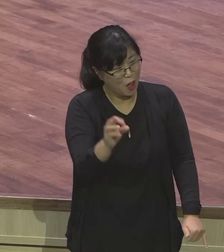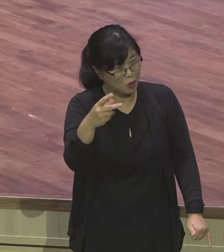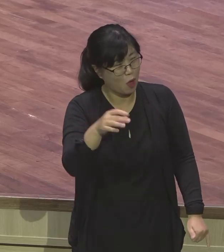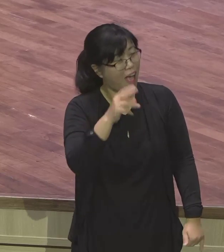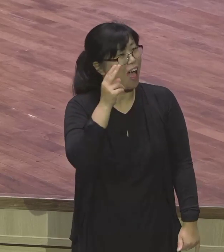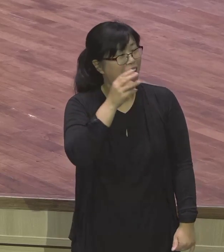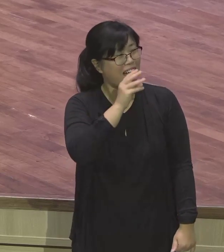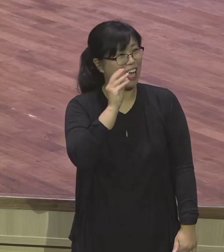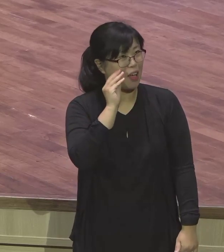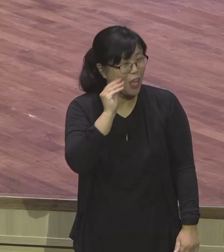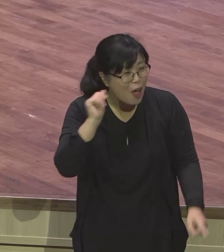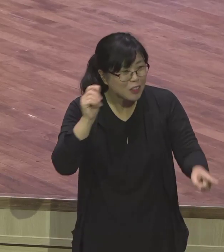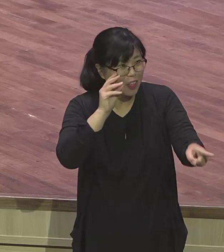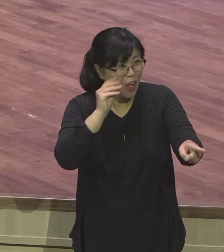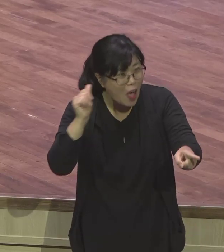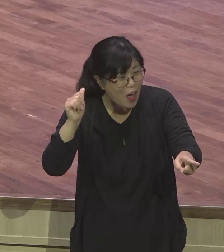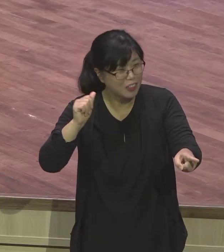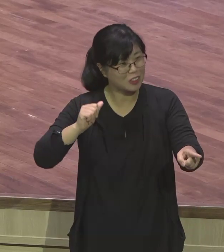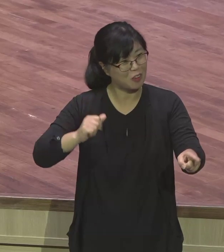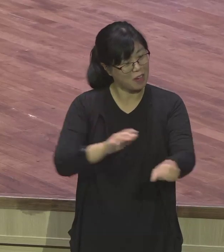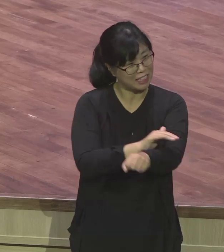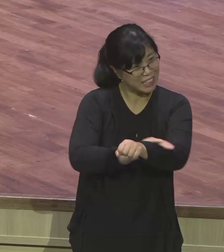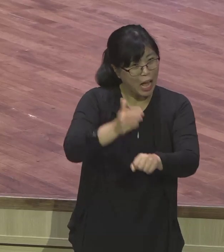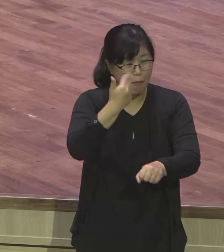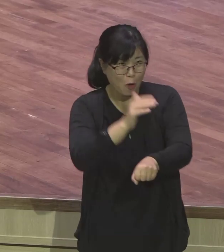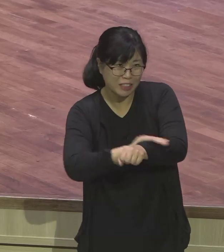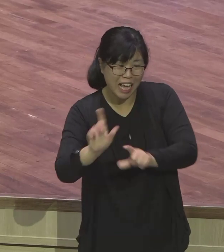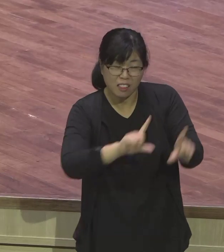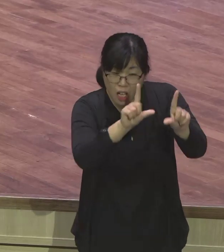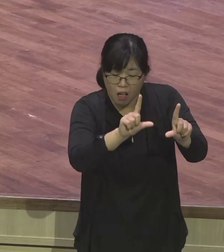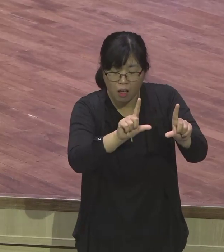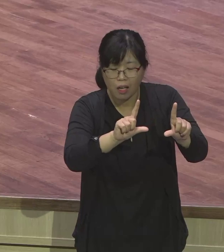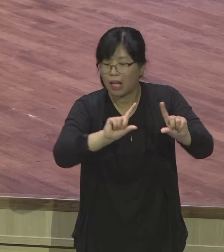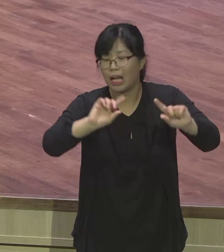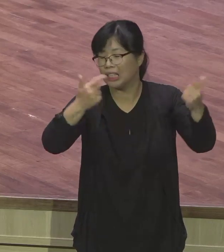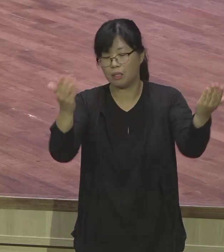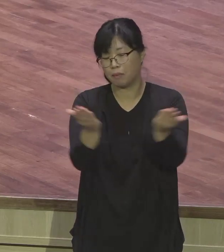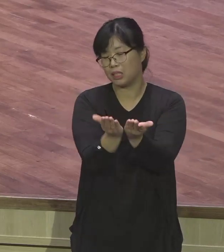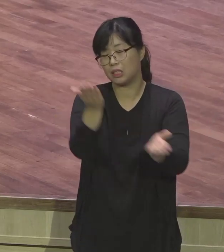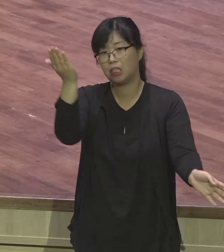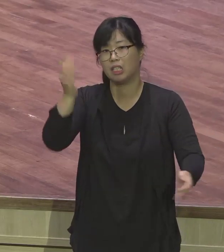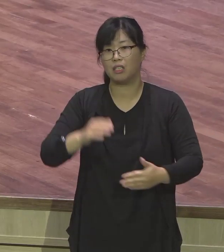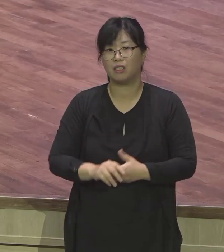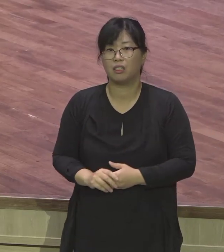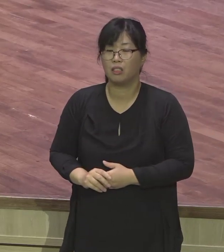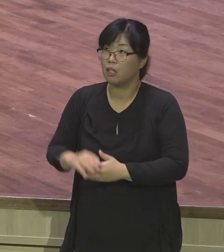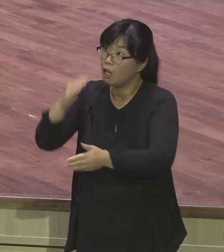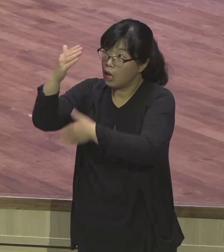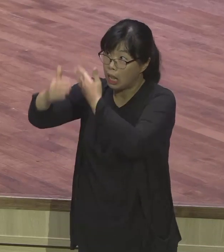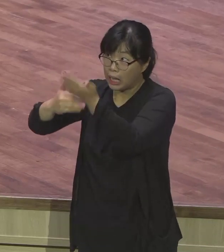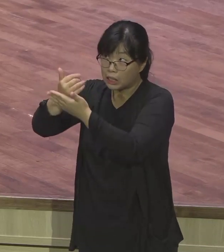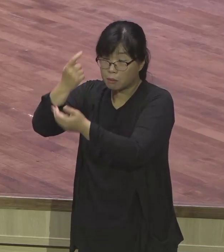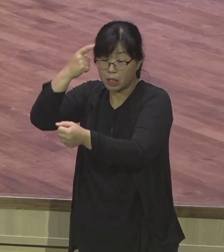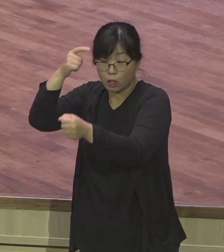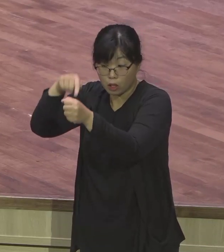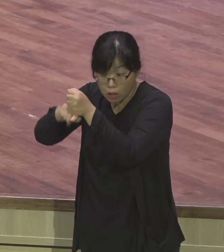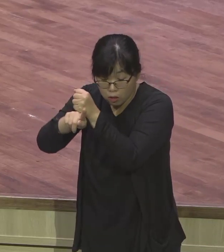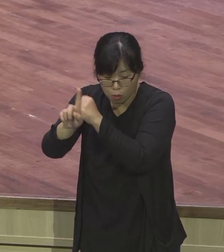자를 향해서 하나님의 의도는 언제나 언제나 뭐예요. 하나님의 의도는 살리는 거예요. 살리는 거예요. 사람을 살리는. 그리고